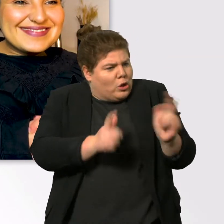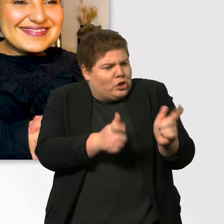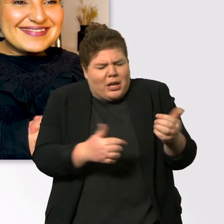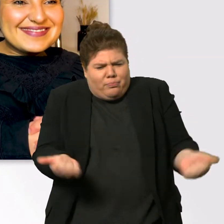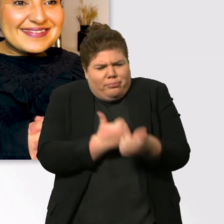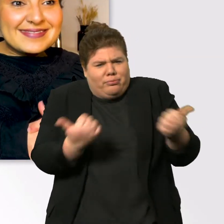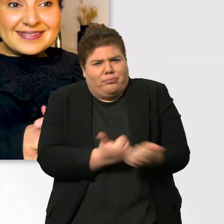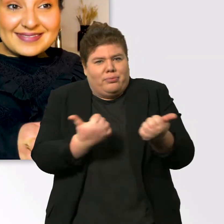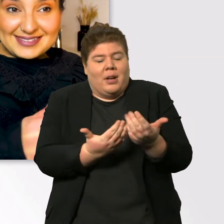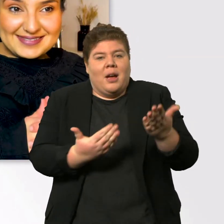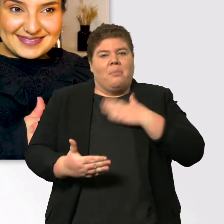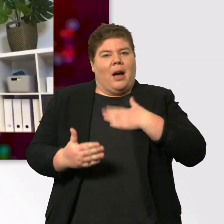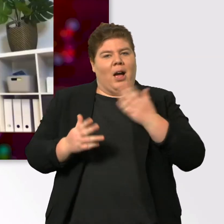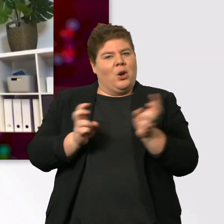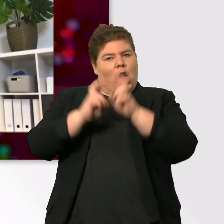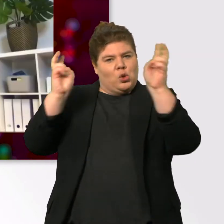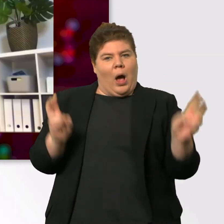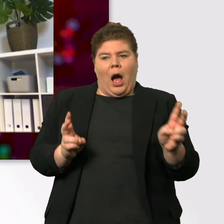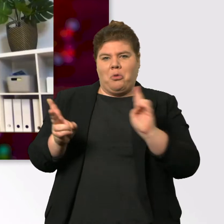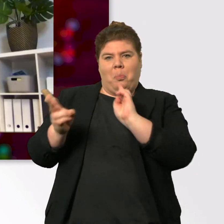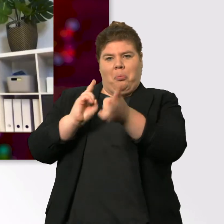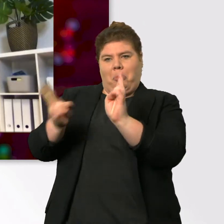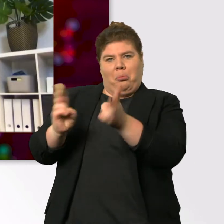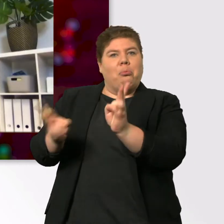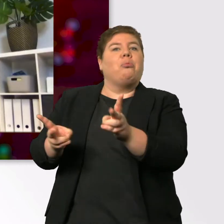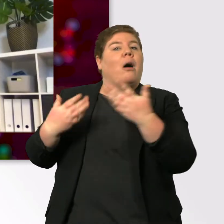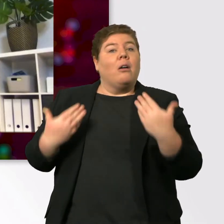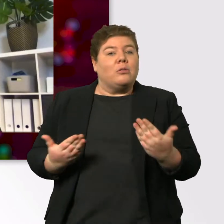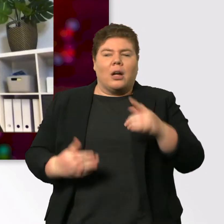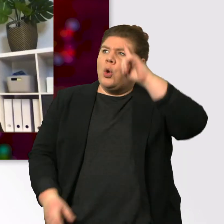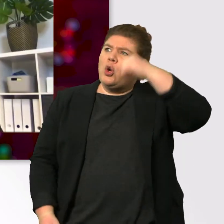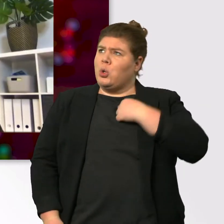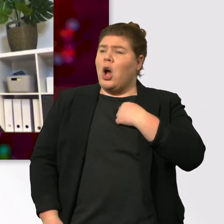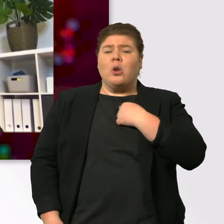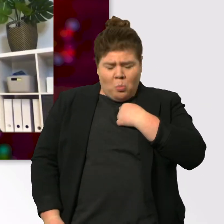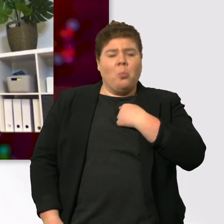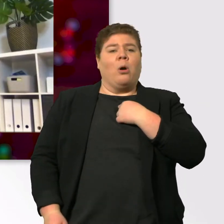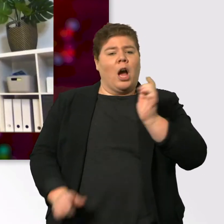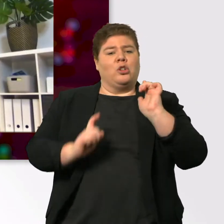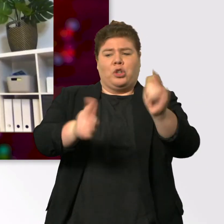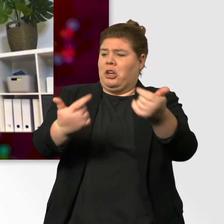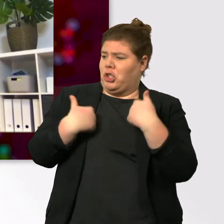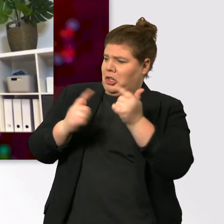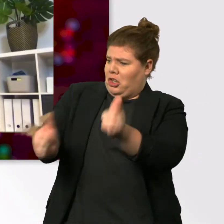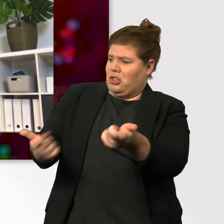halt irgendwo in unserem Haushalt schon so rumlagen vielleicht und wir dann vielleicht dachten, wir schenken uns das jetzt gegenseitig. Es wird auf jeden Fall lustig.